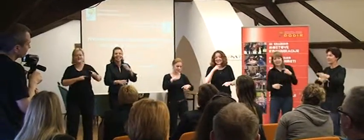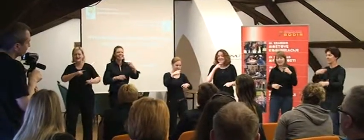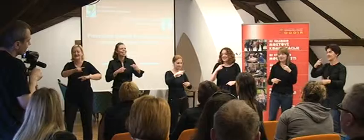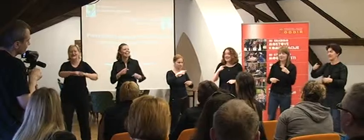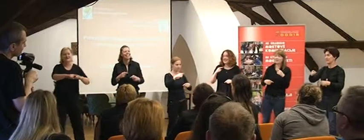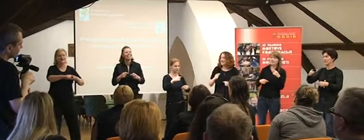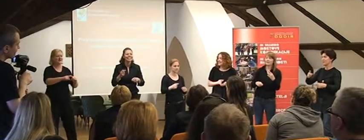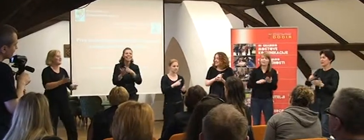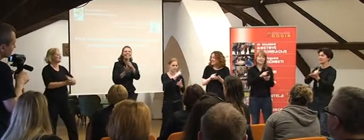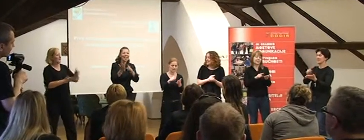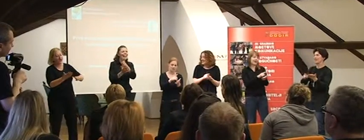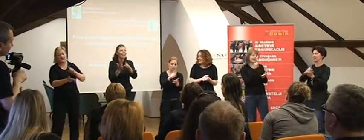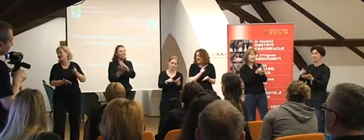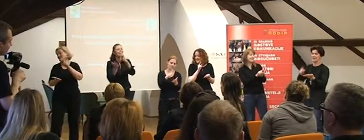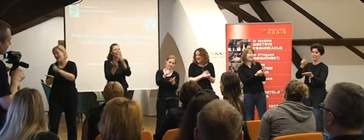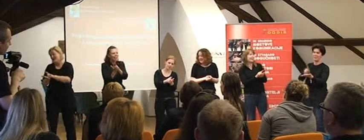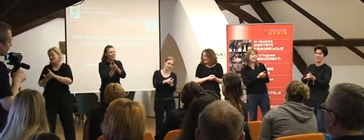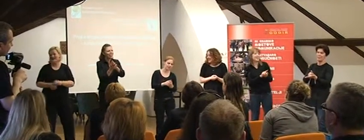se Stalo je vrijeme